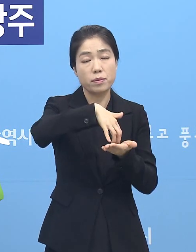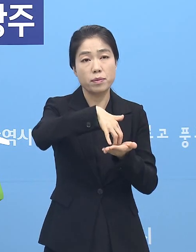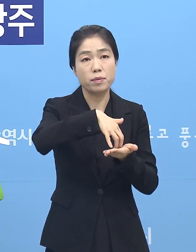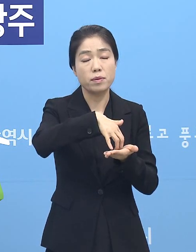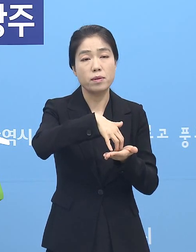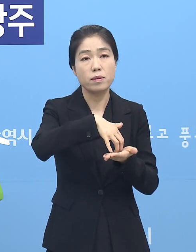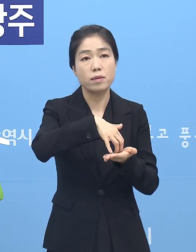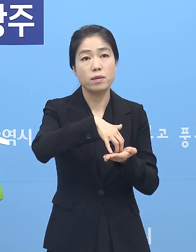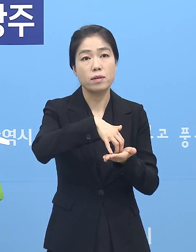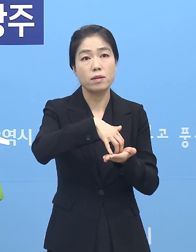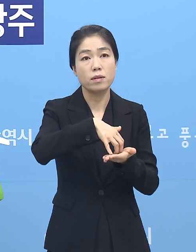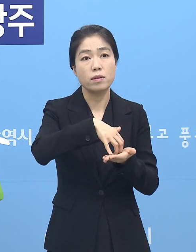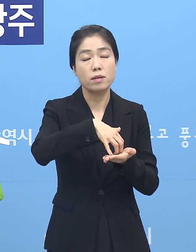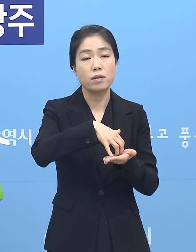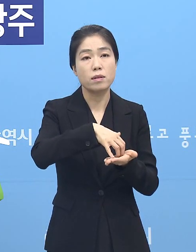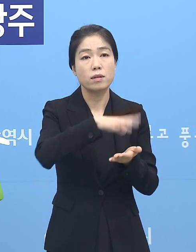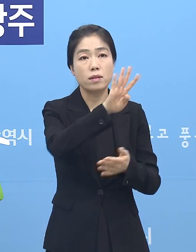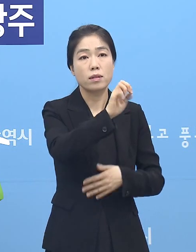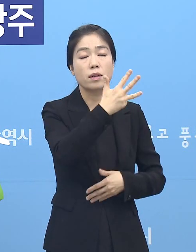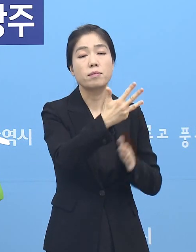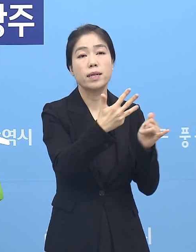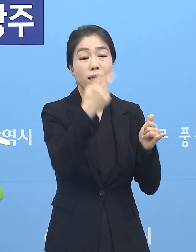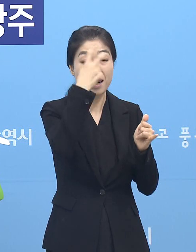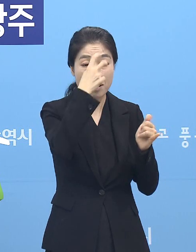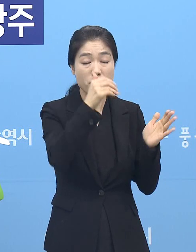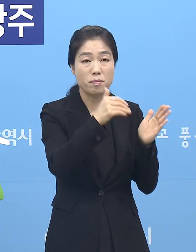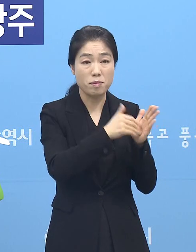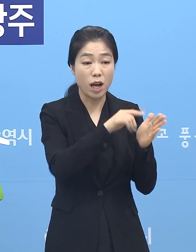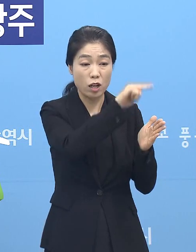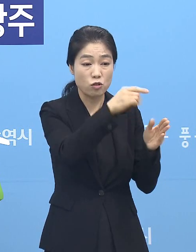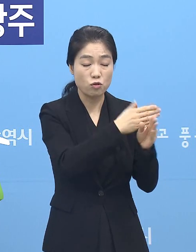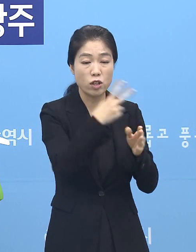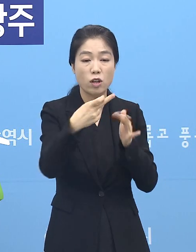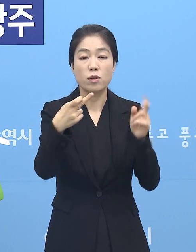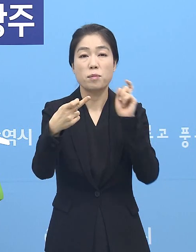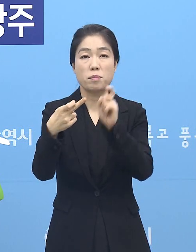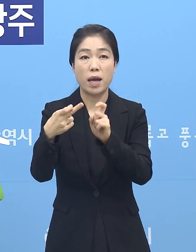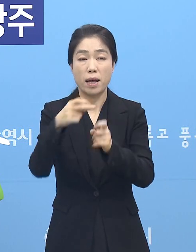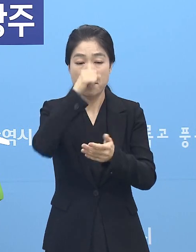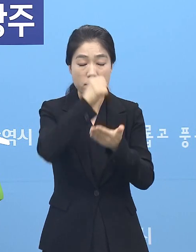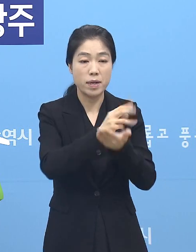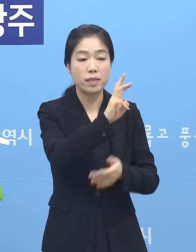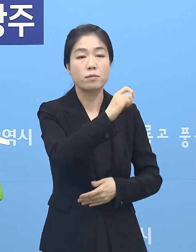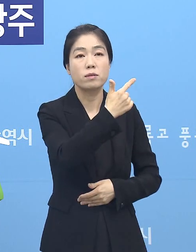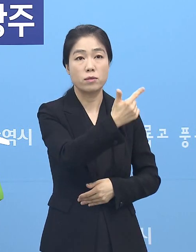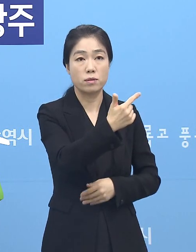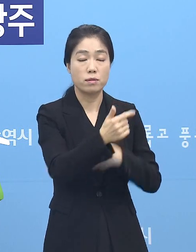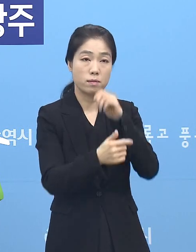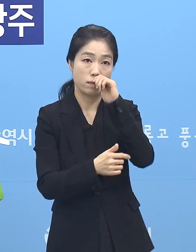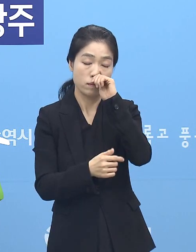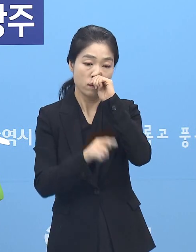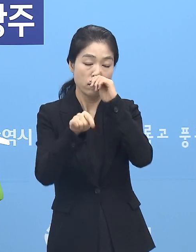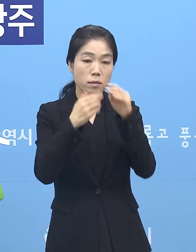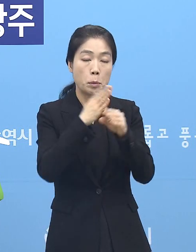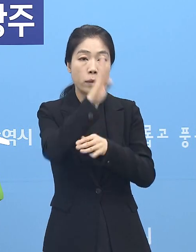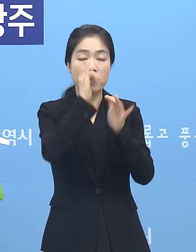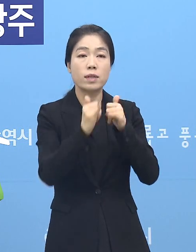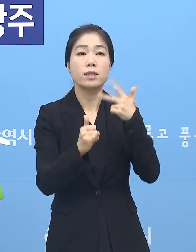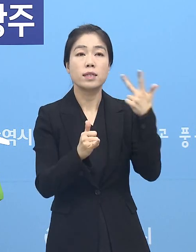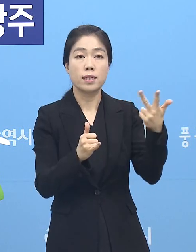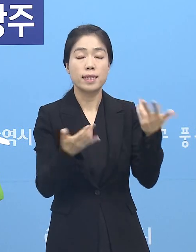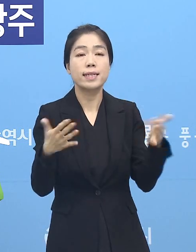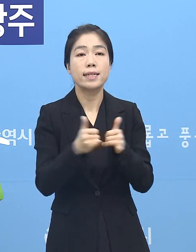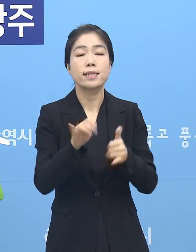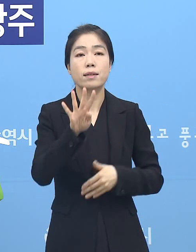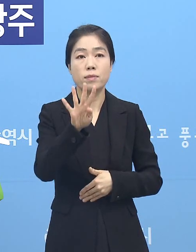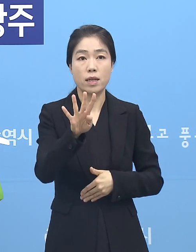48명으로 12명이 양성이고 음성은 36명이었습니다. 그중에 환자는 7명,